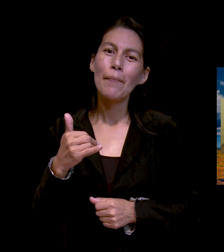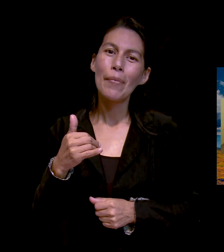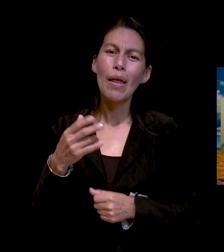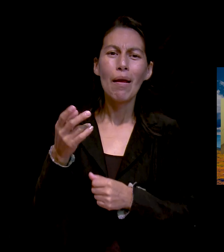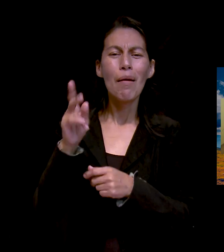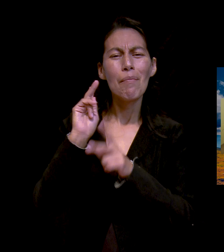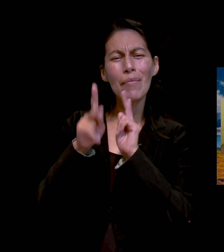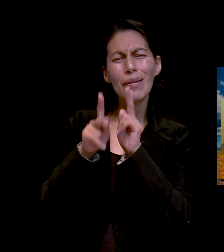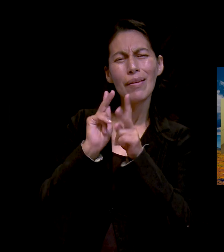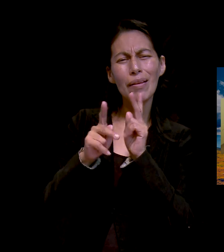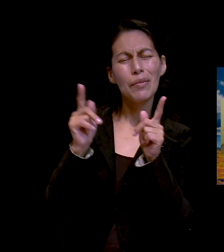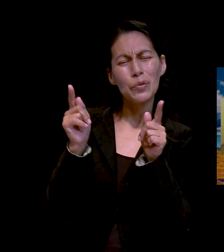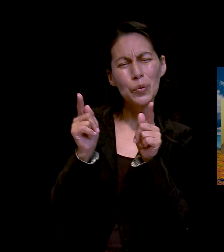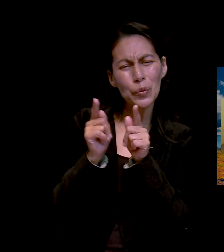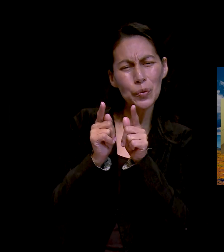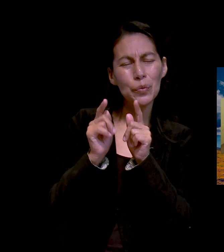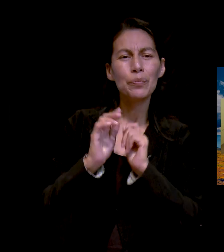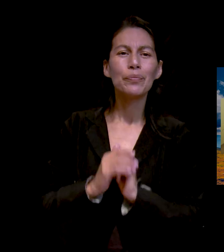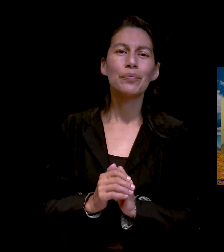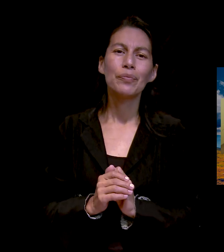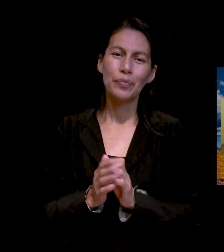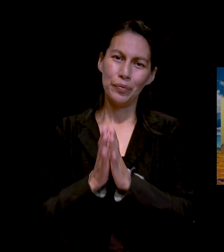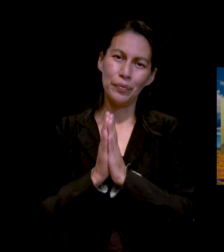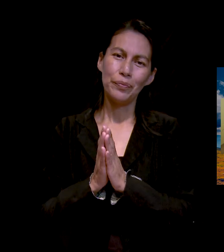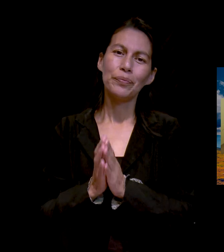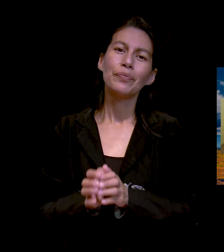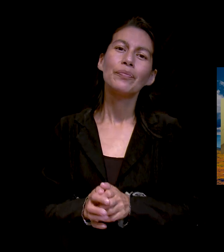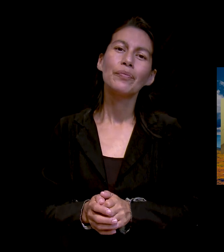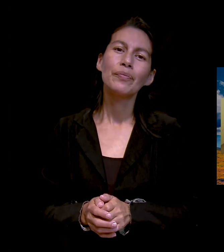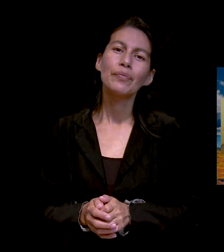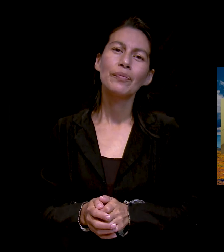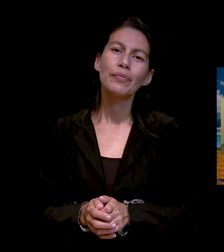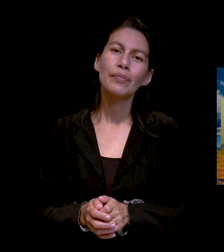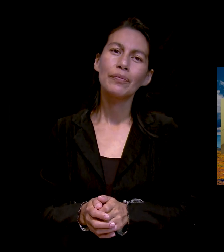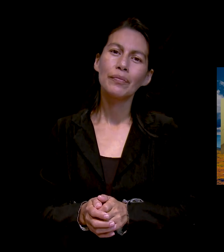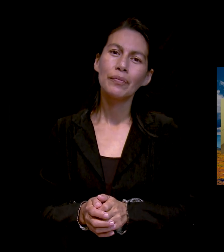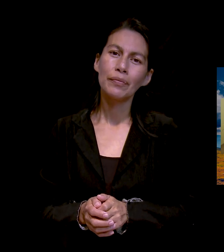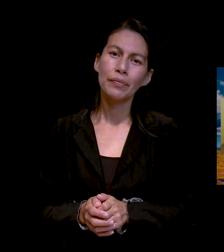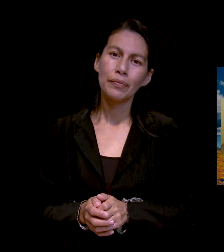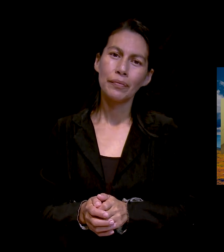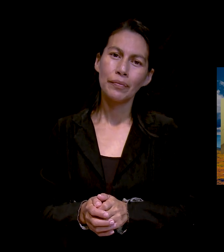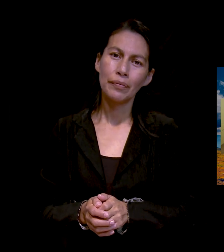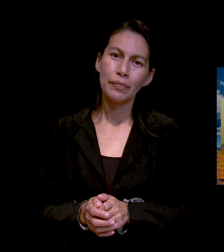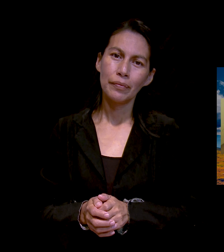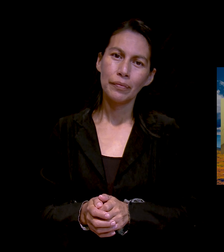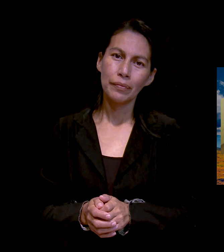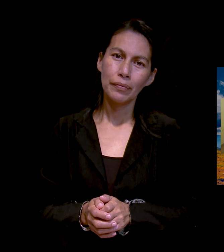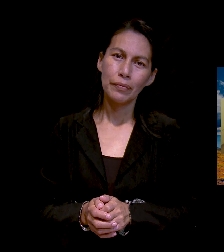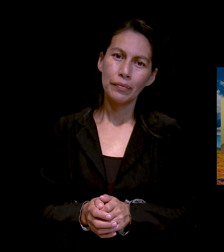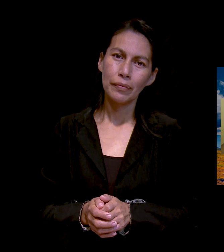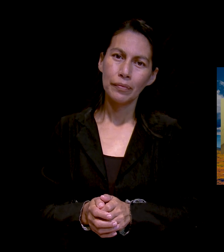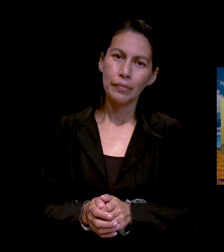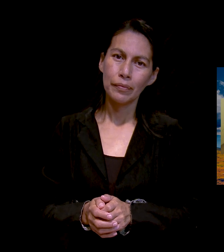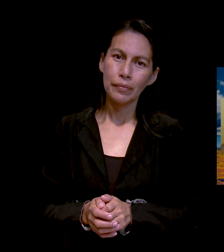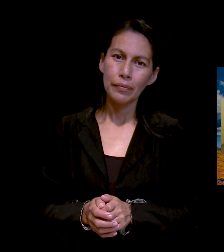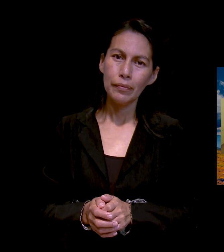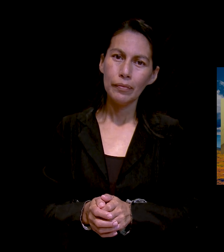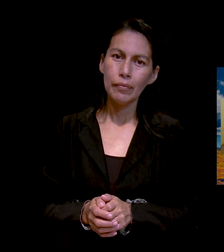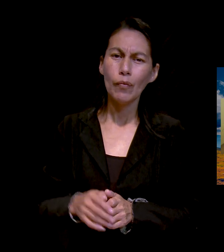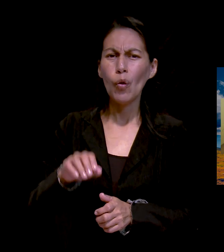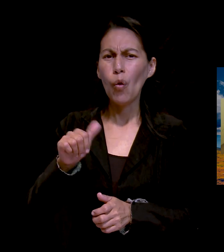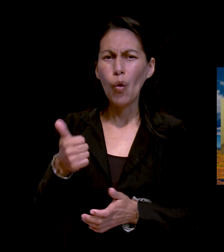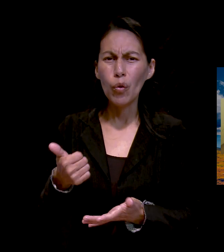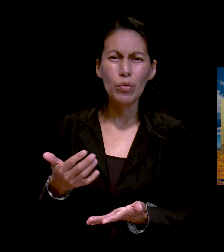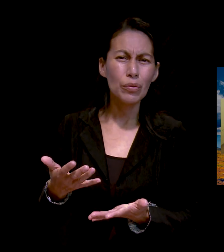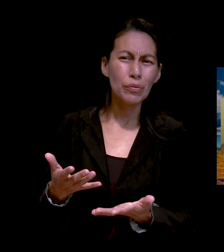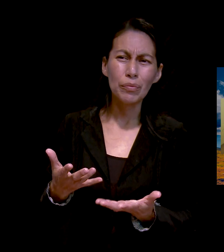breve, muy breve, acerca de otra crisis que vino